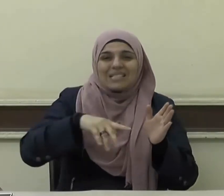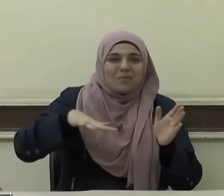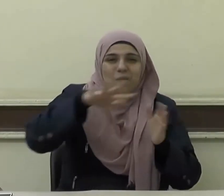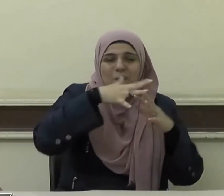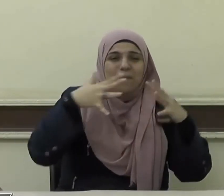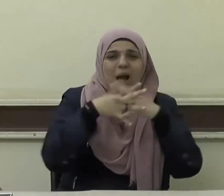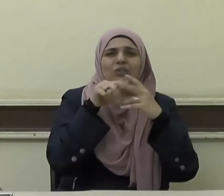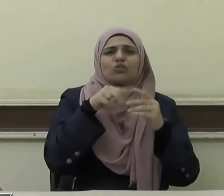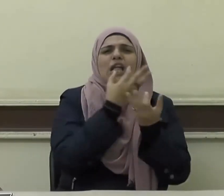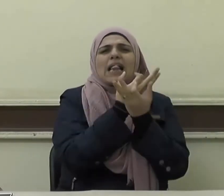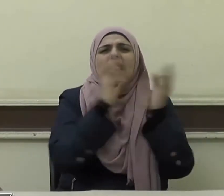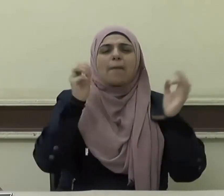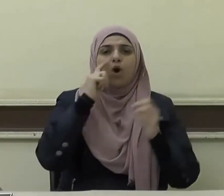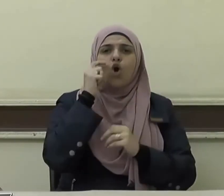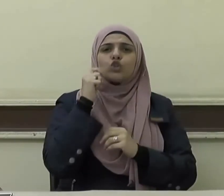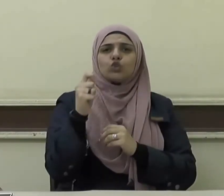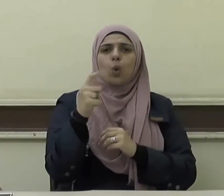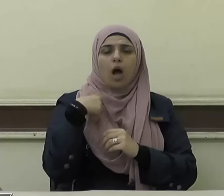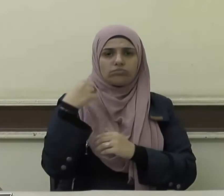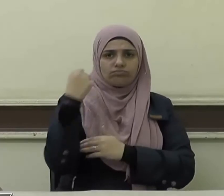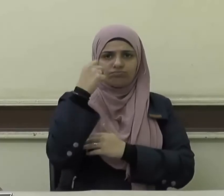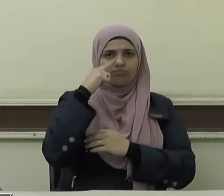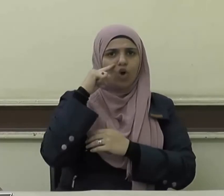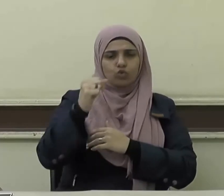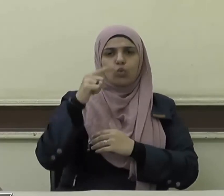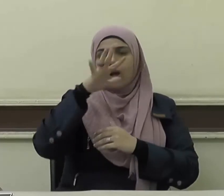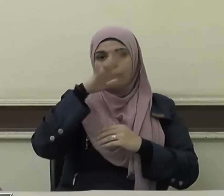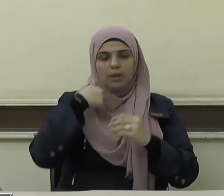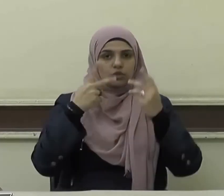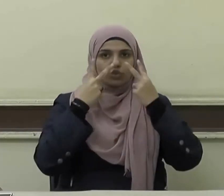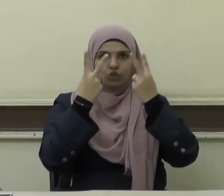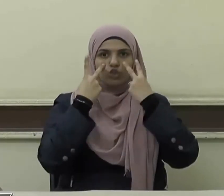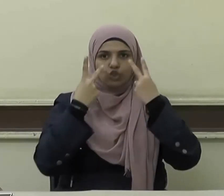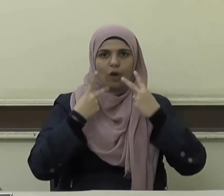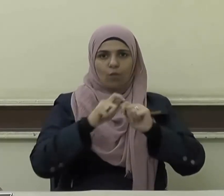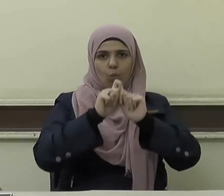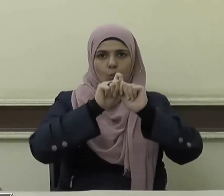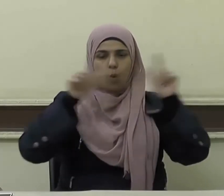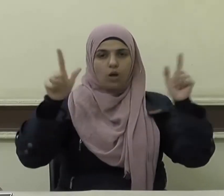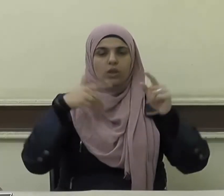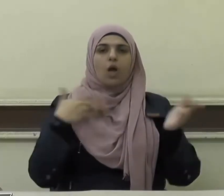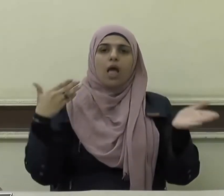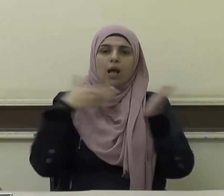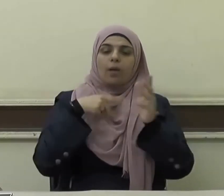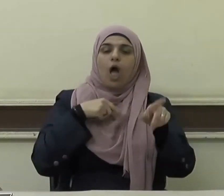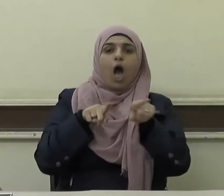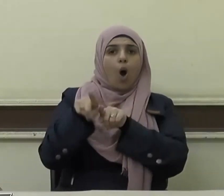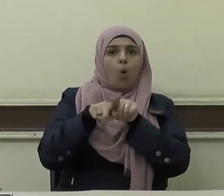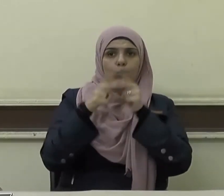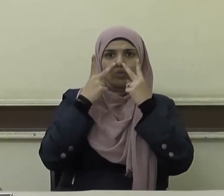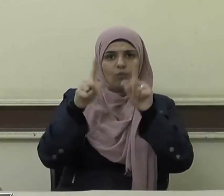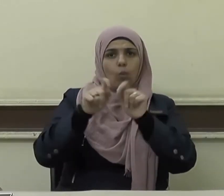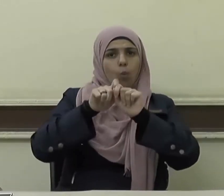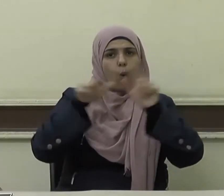من من كملت مرؤته وظهرت عدالته ووجبت أخوته